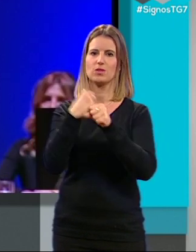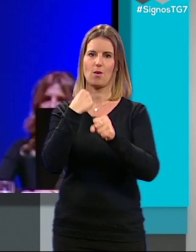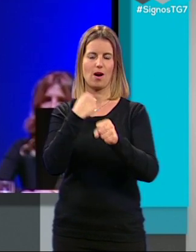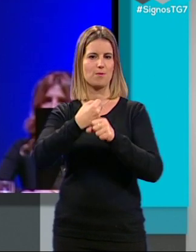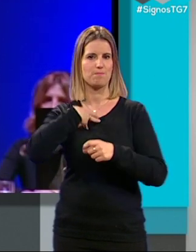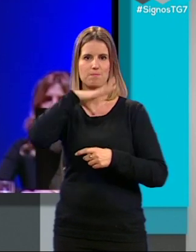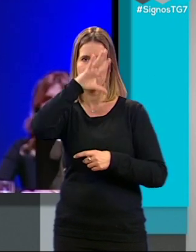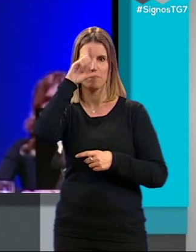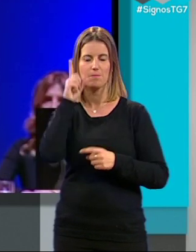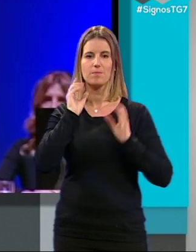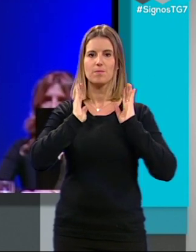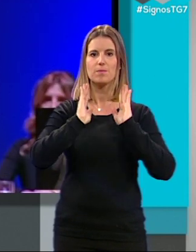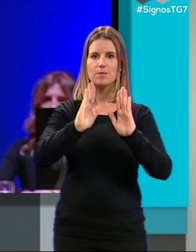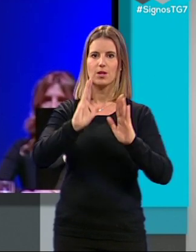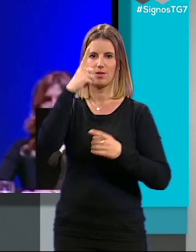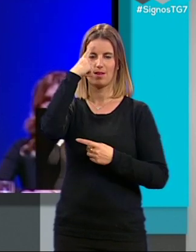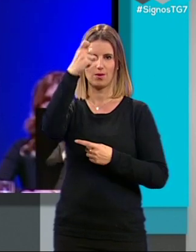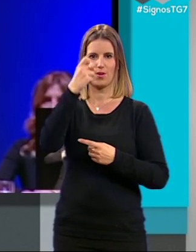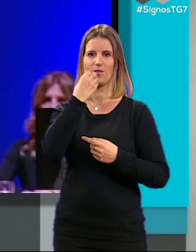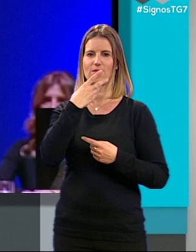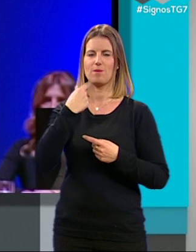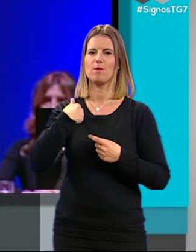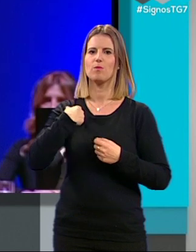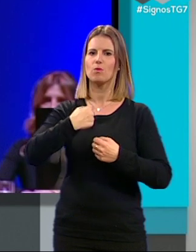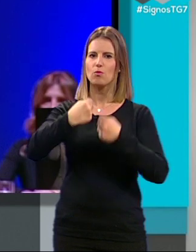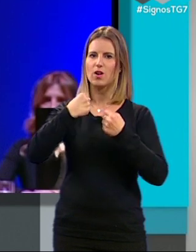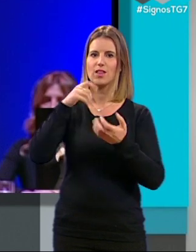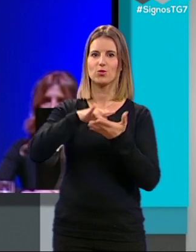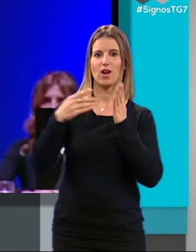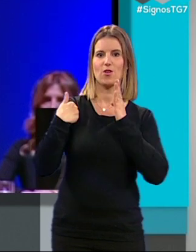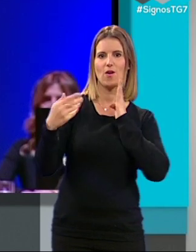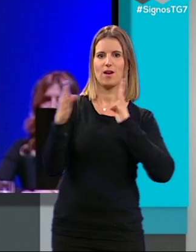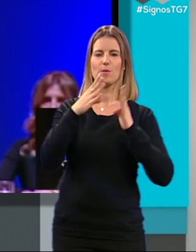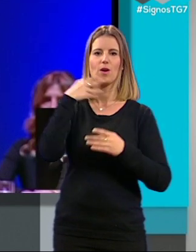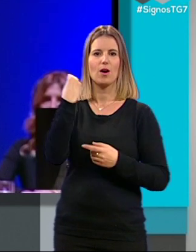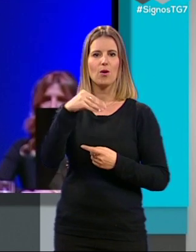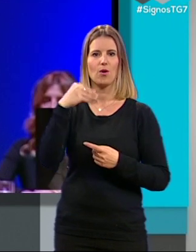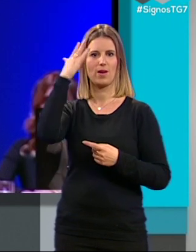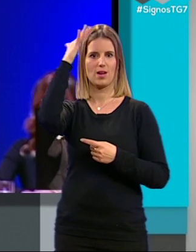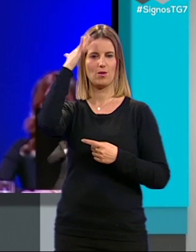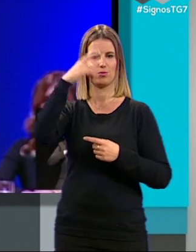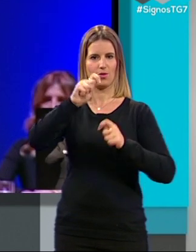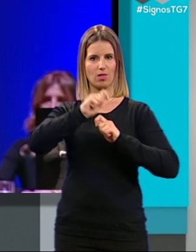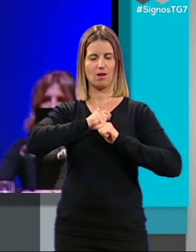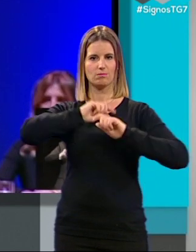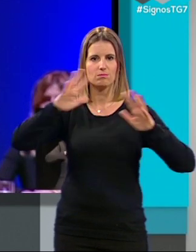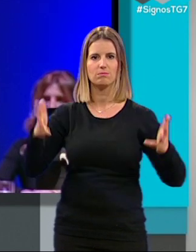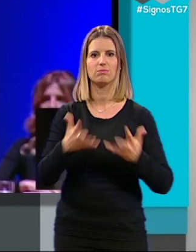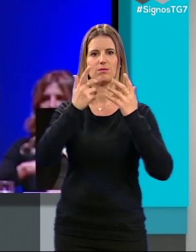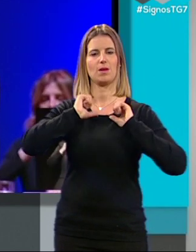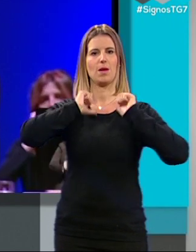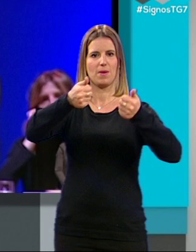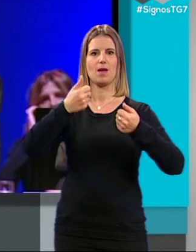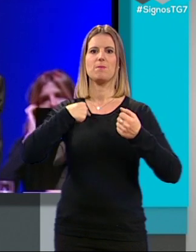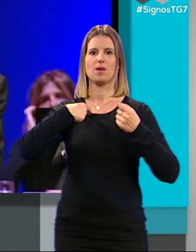Sin embargo, recuerdo bien aquellas fuerzas de juventud y esa ilusión que me impulsó a iniciar mi aventura